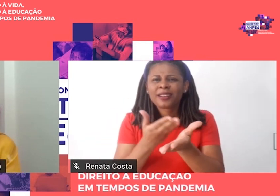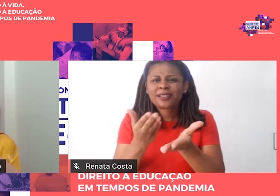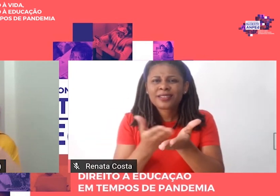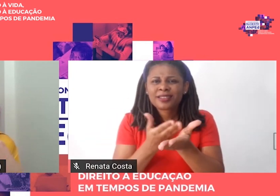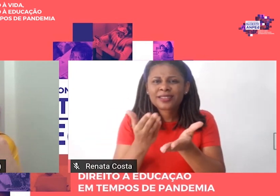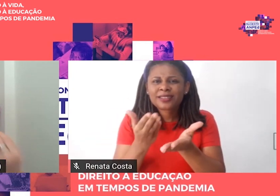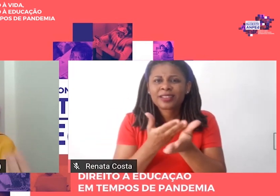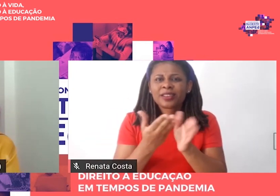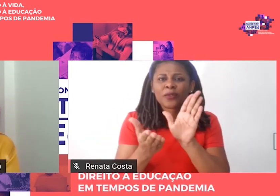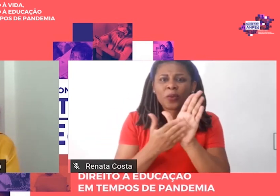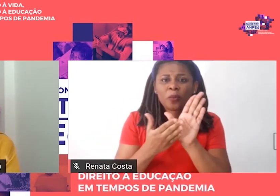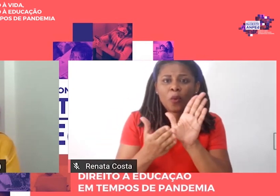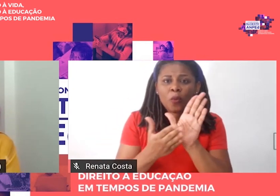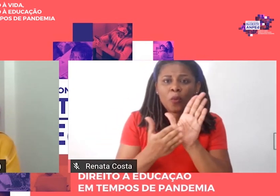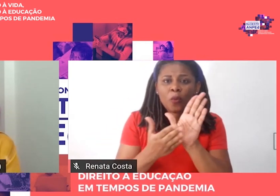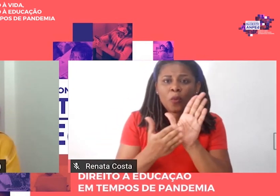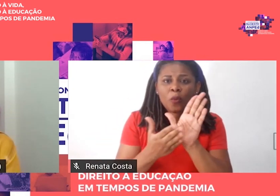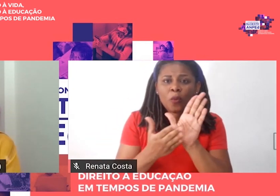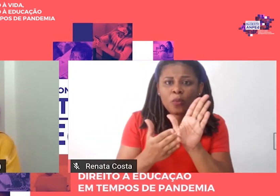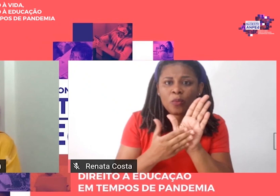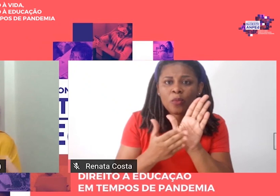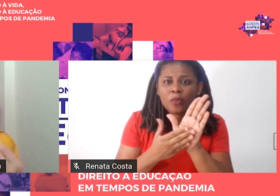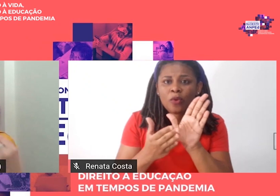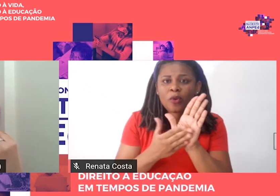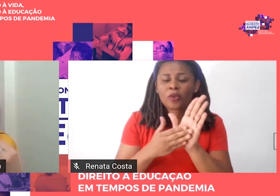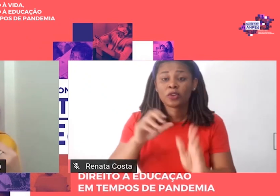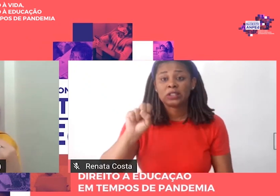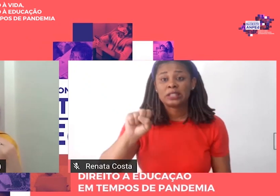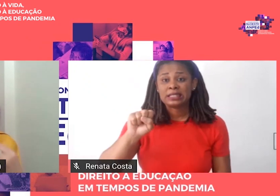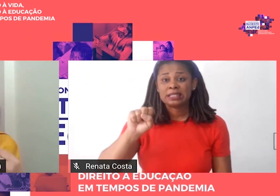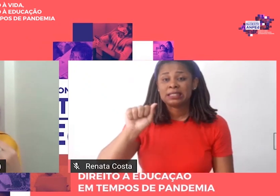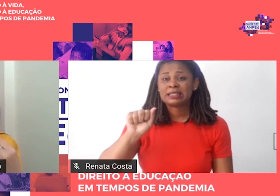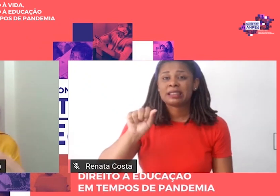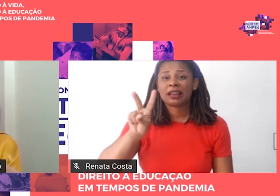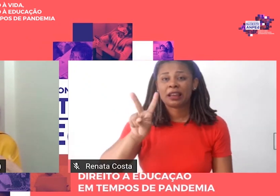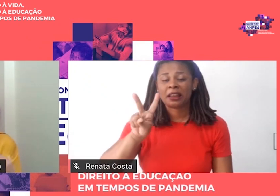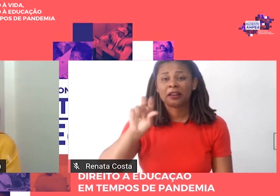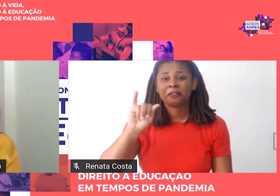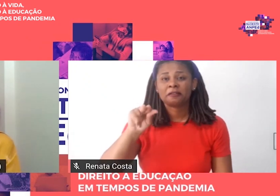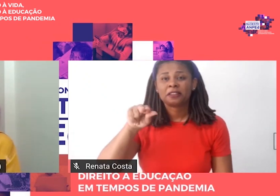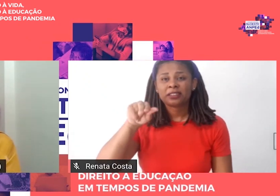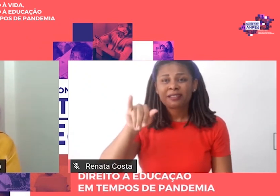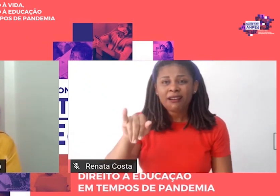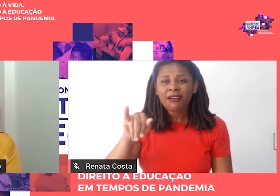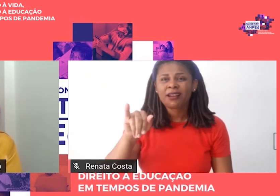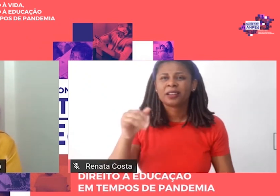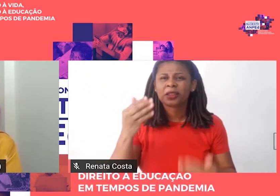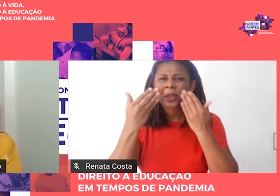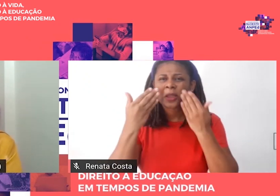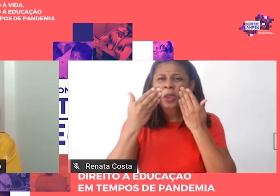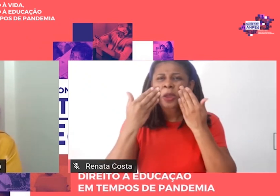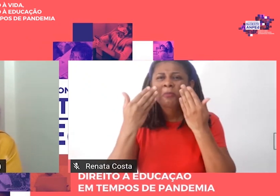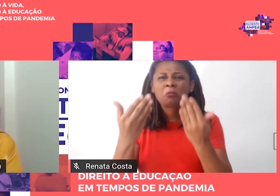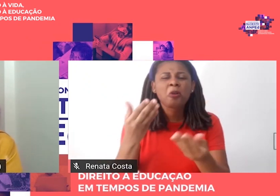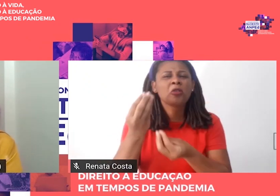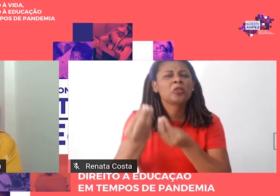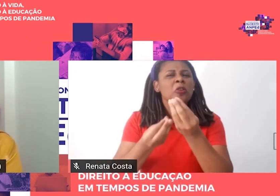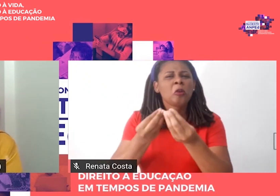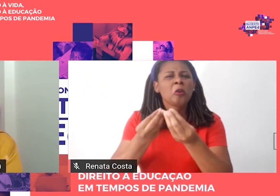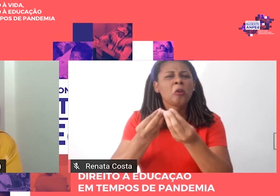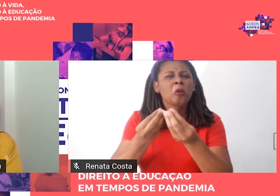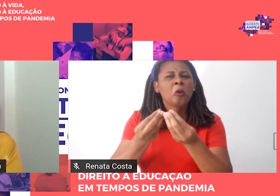Democracia Para além Da curvatura Da vara E as onze Teses Sobre educação E política